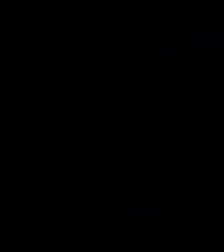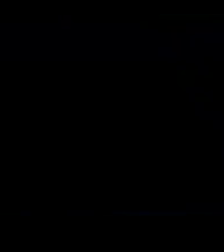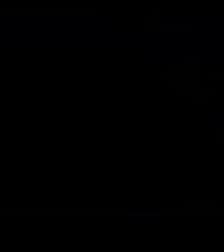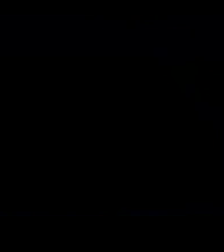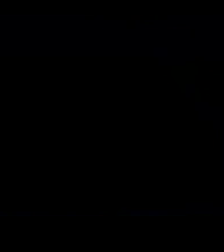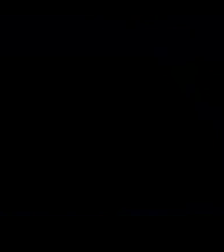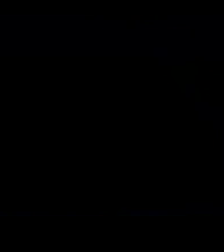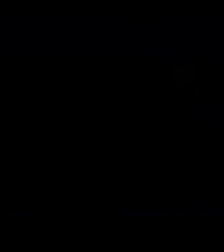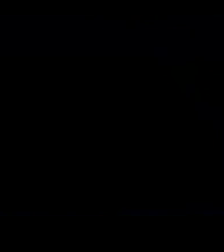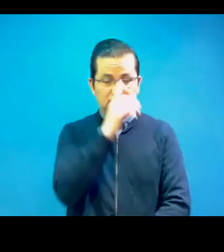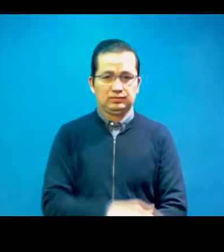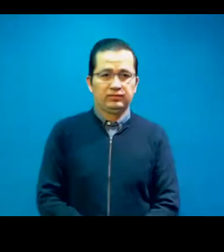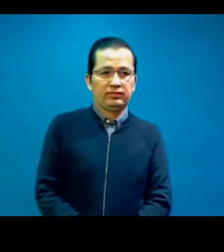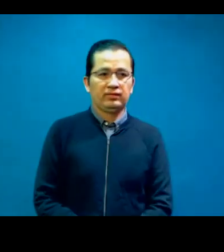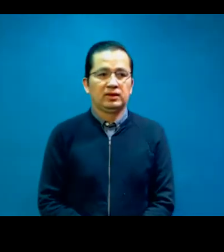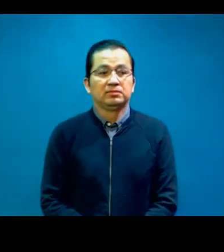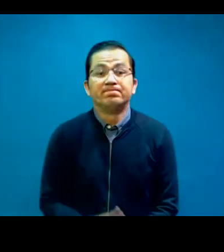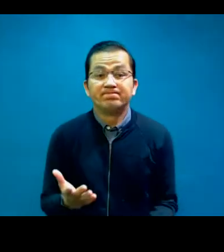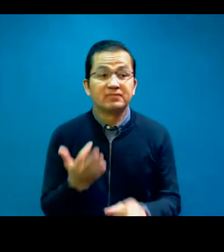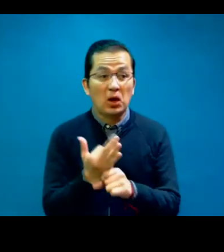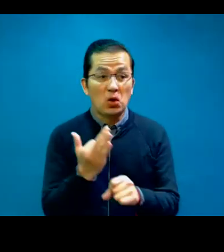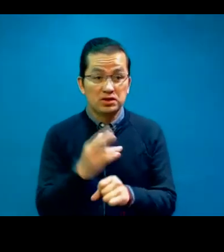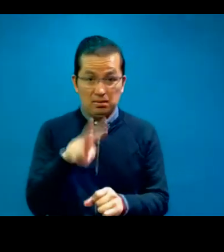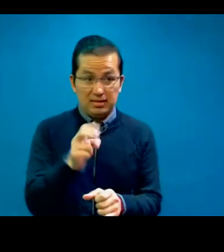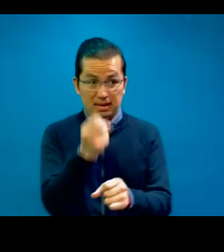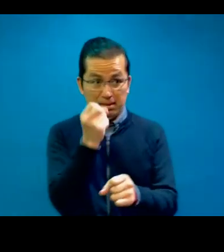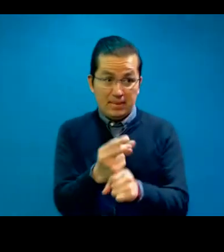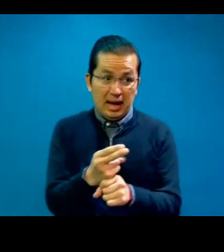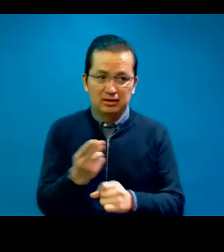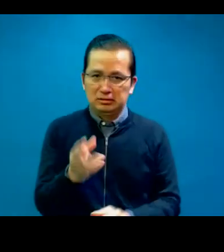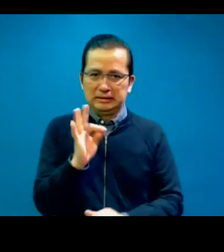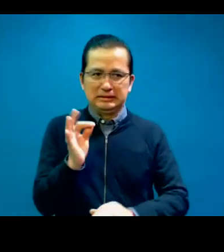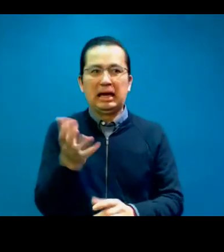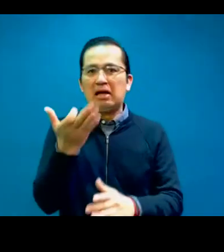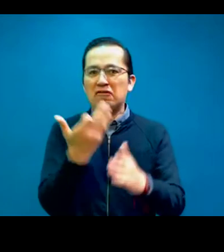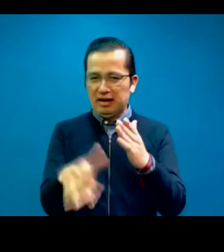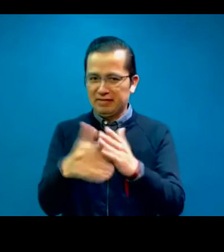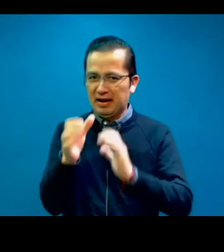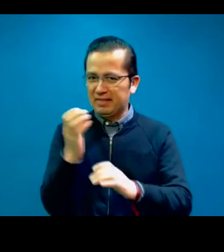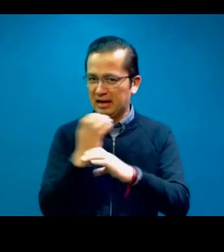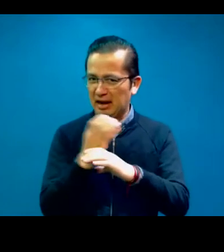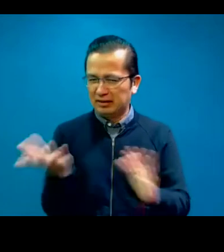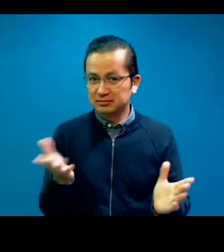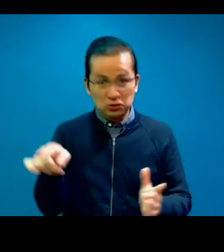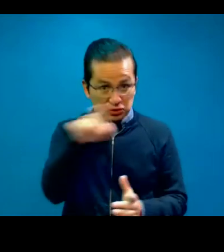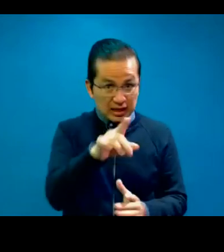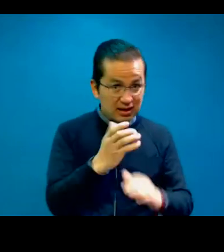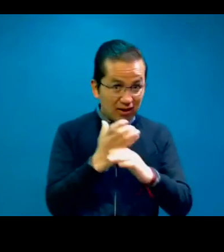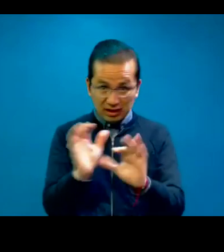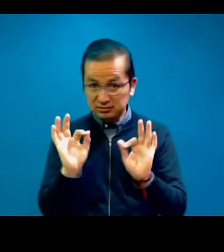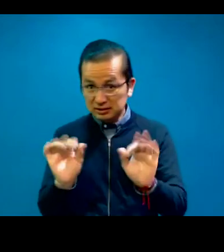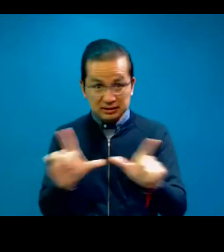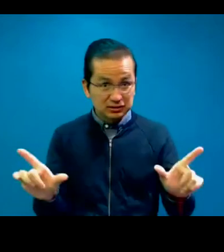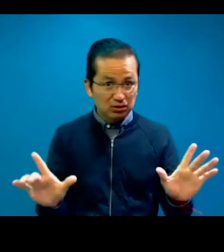Es un poco temprano y sin café, no se puede. Por cierto, todo el trae el café, porque al rato tenemos que tomar la foto. Aquí aquí está el cafecito.